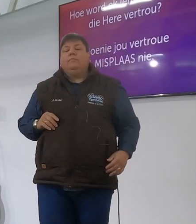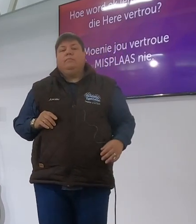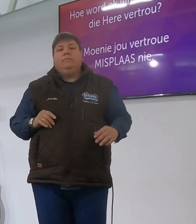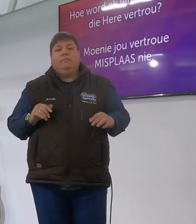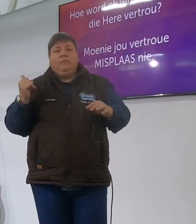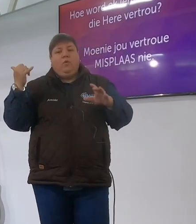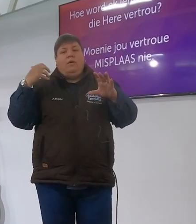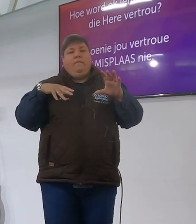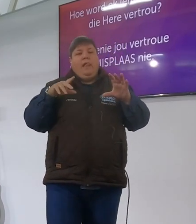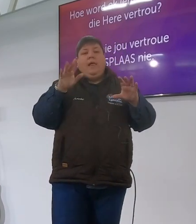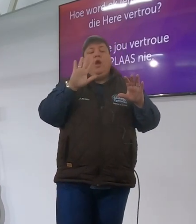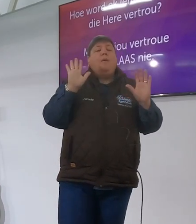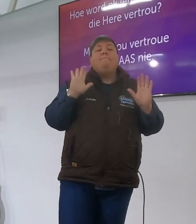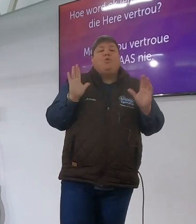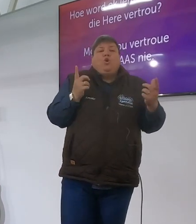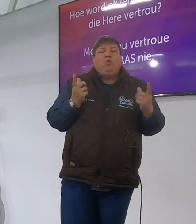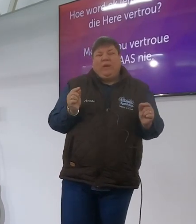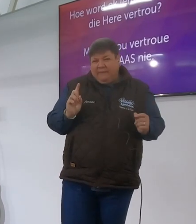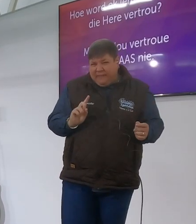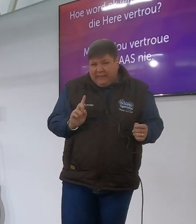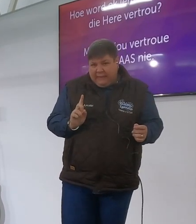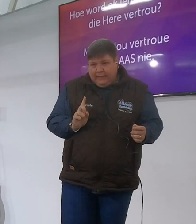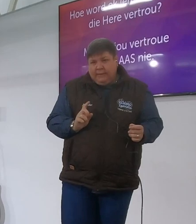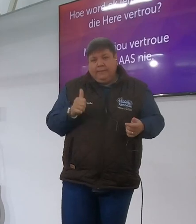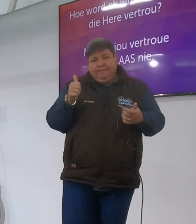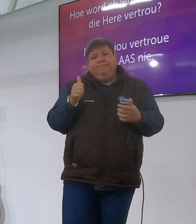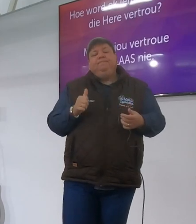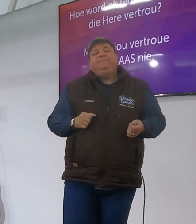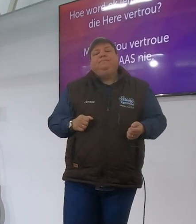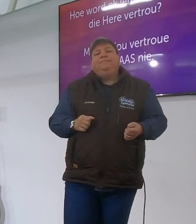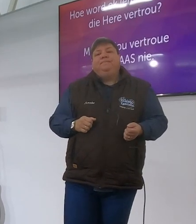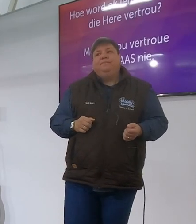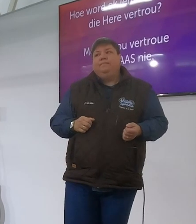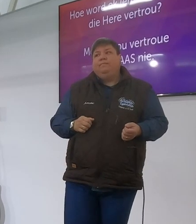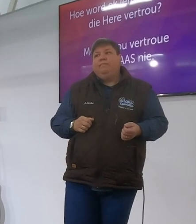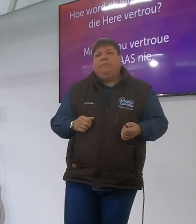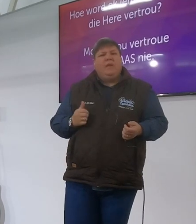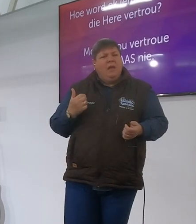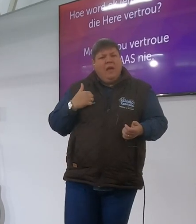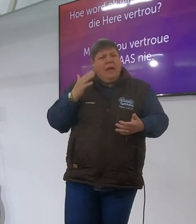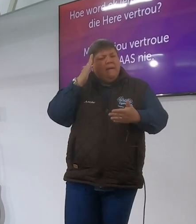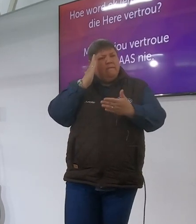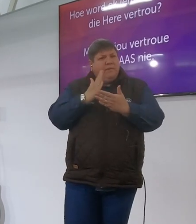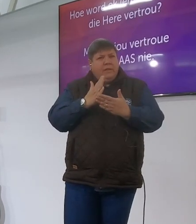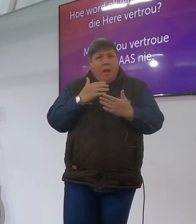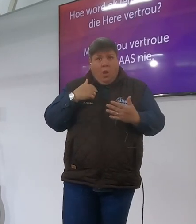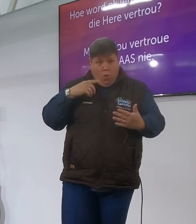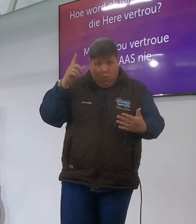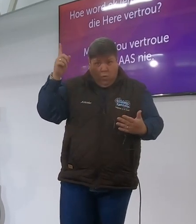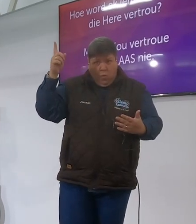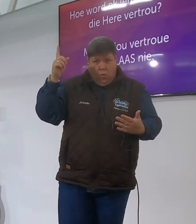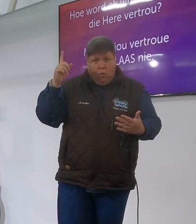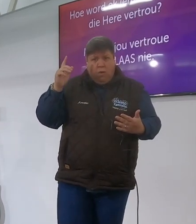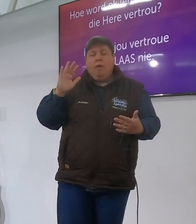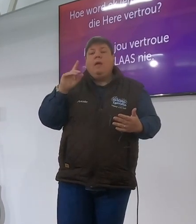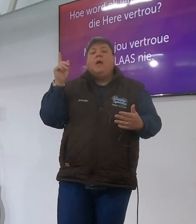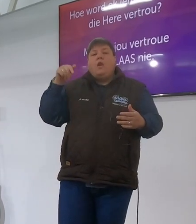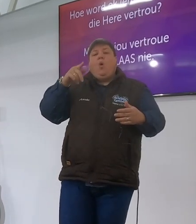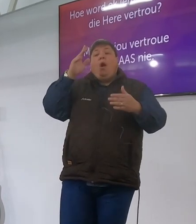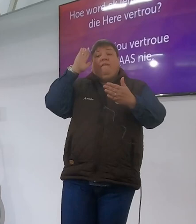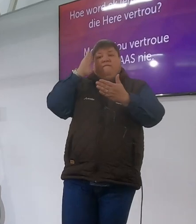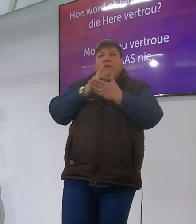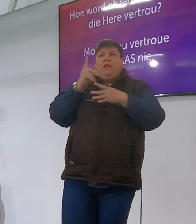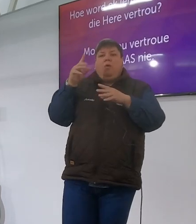dit wat ons nie moet doen as julle recht daarvoor julle eerste deel op julle raammerk is waar moet ek my vertrouwe nie plaas ne en nou praat ons van misplaaste